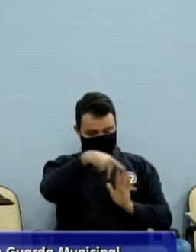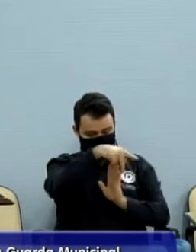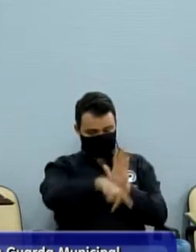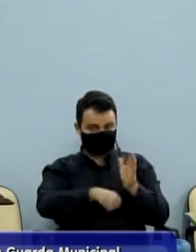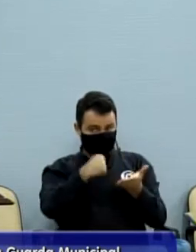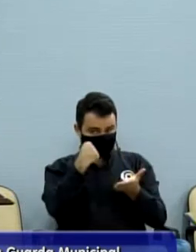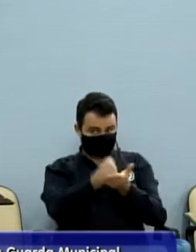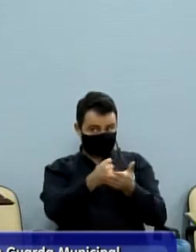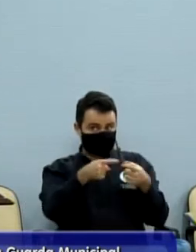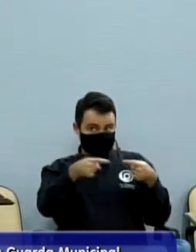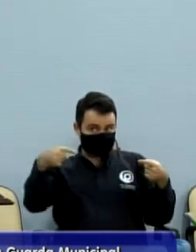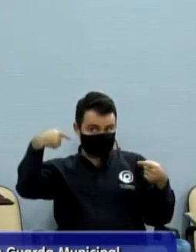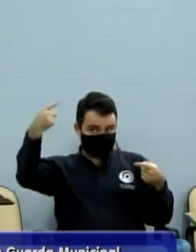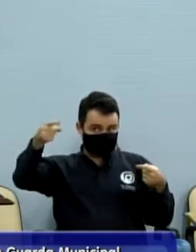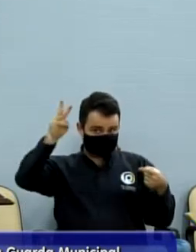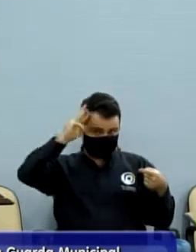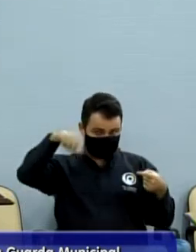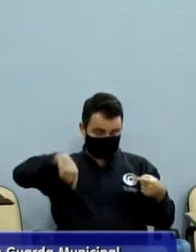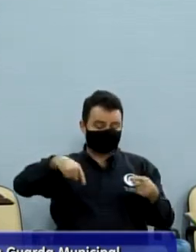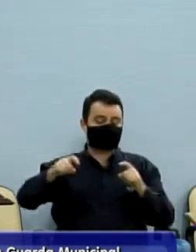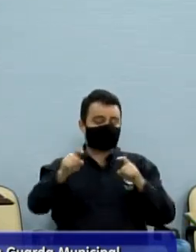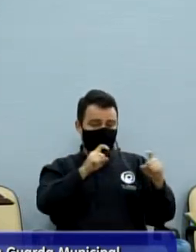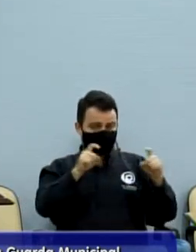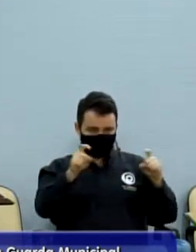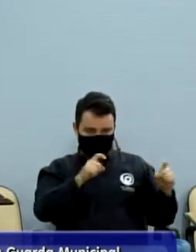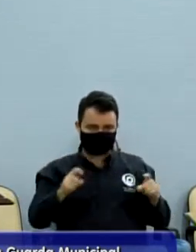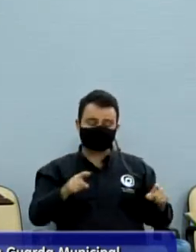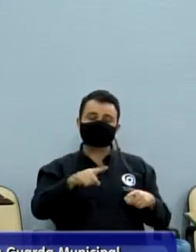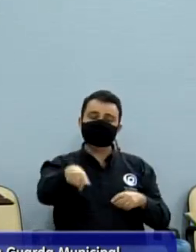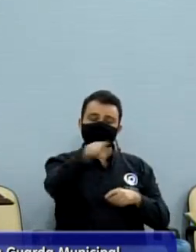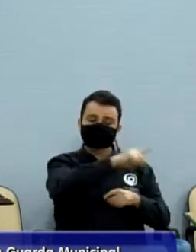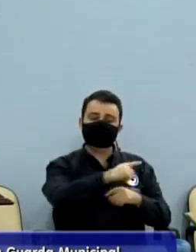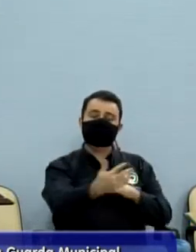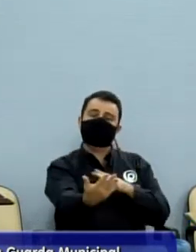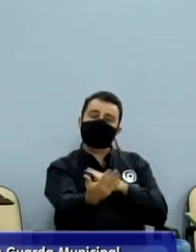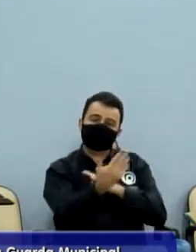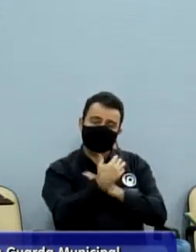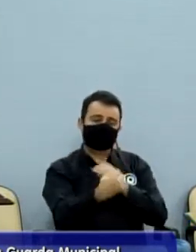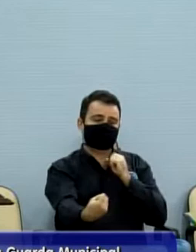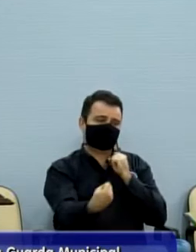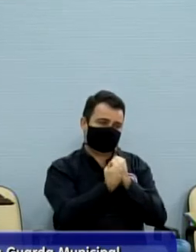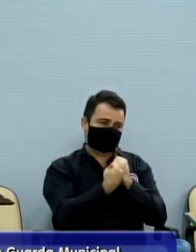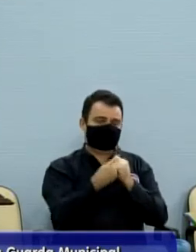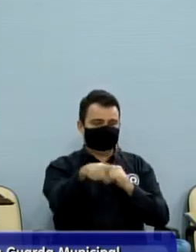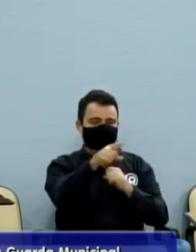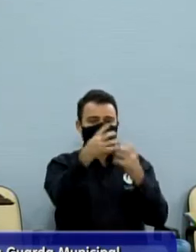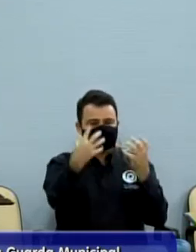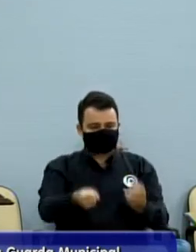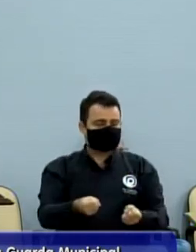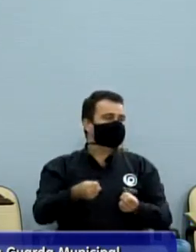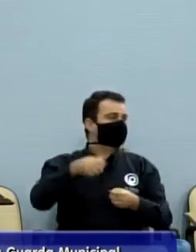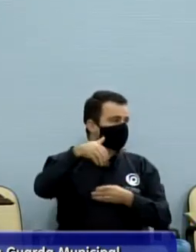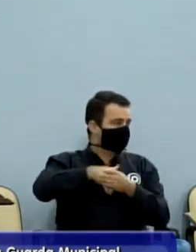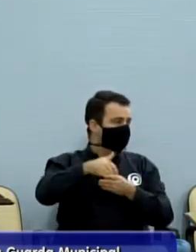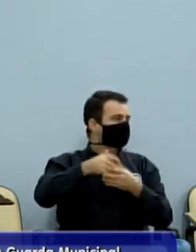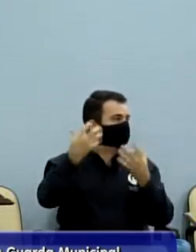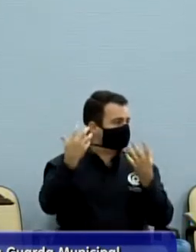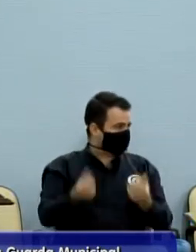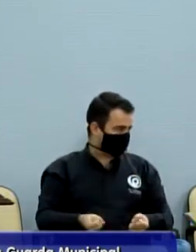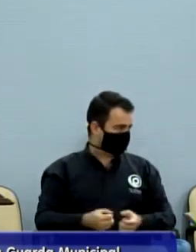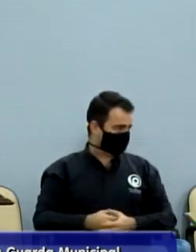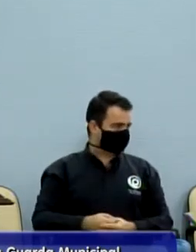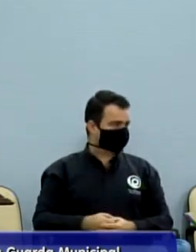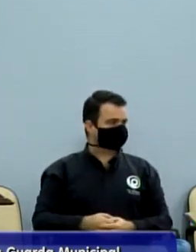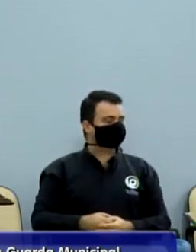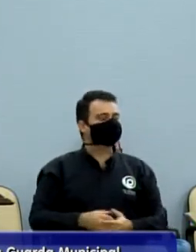sessão lendo esse projeto e já peço apoio da Casa para aprovação por unanimidade desse projeto. Nós